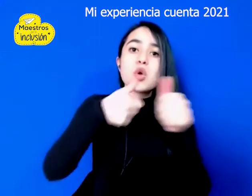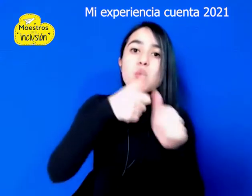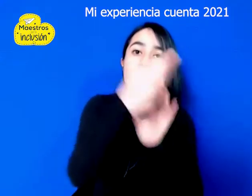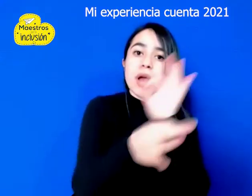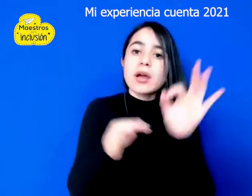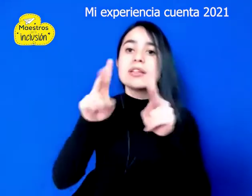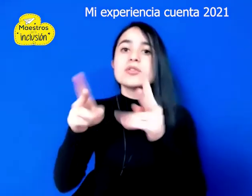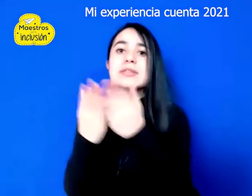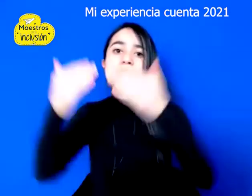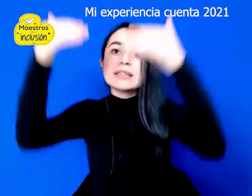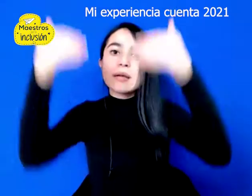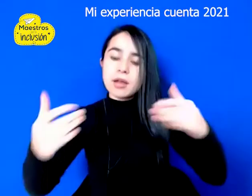estudiantes con discapacidad.